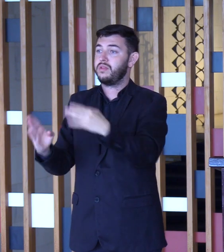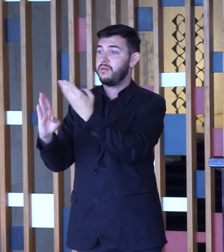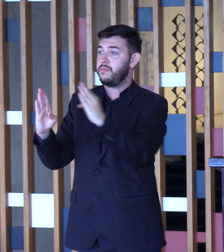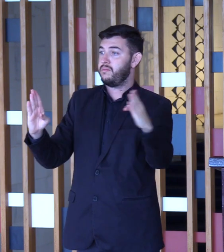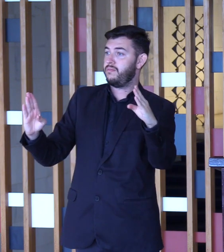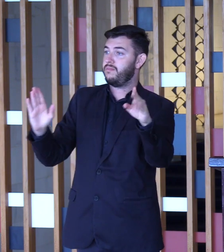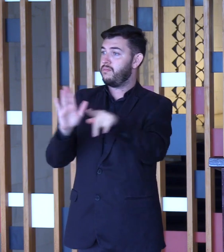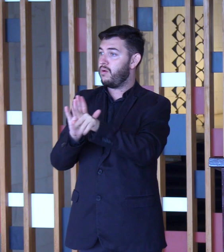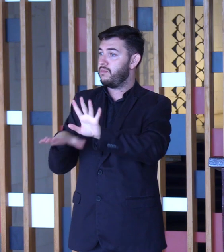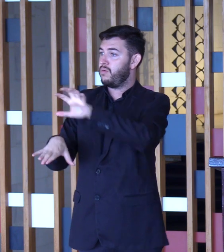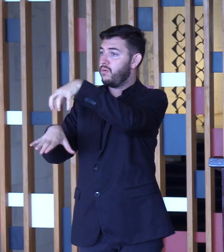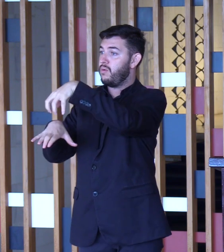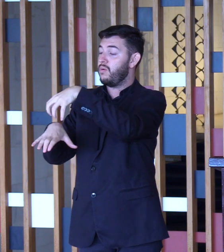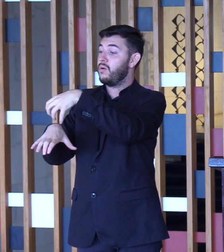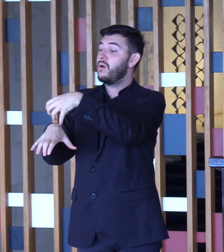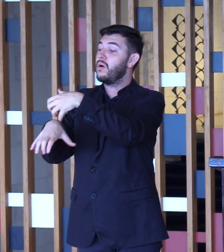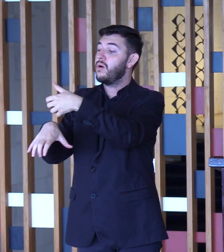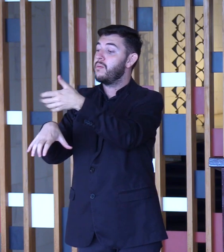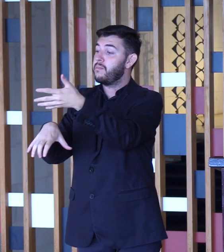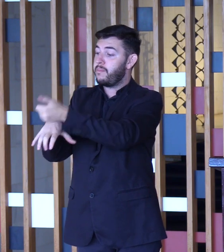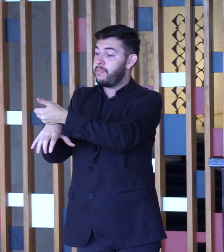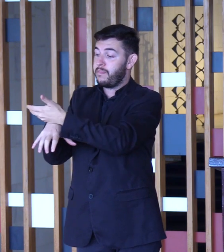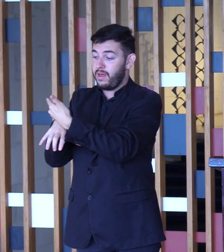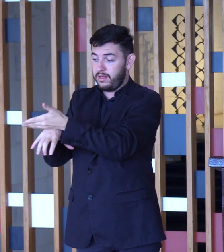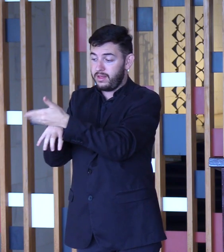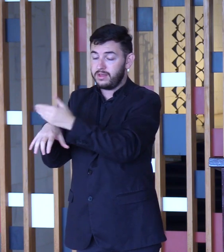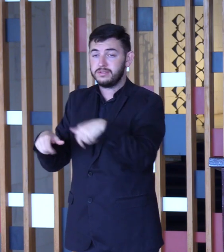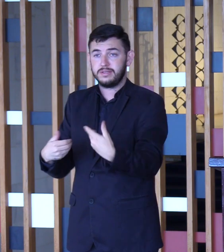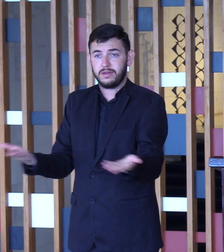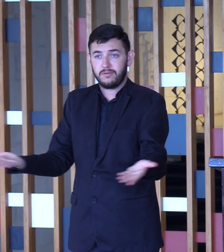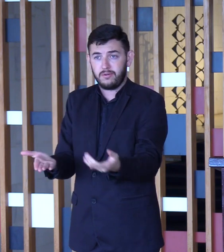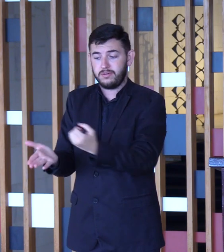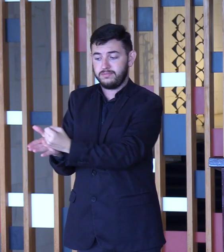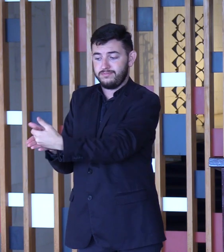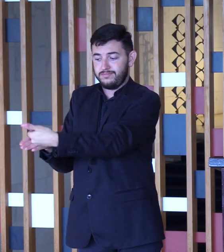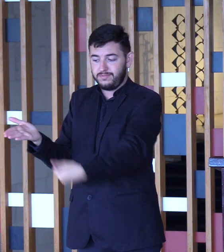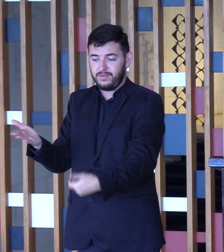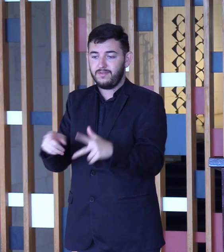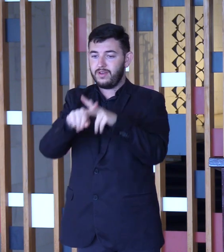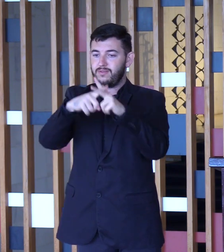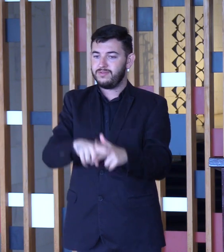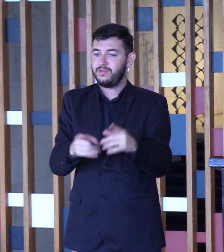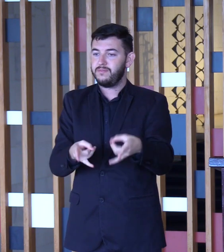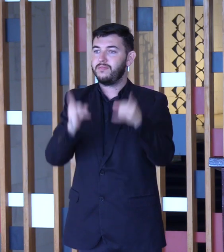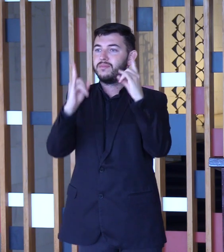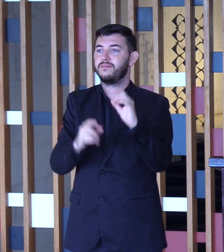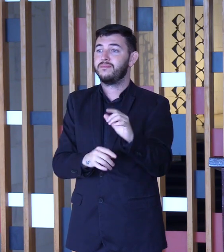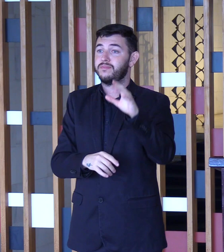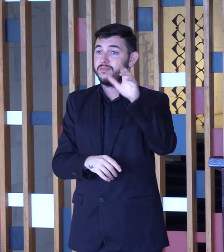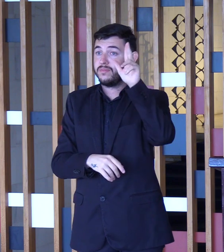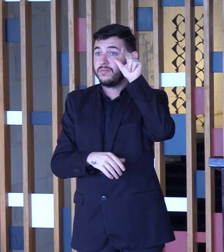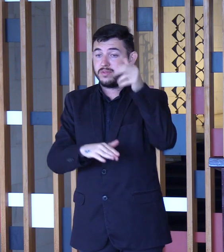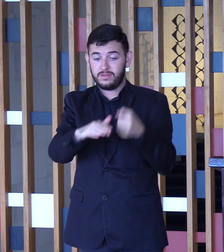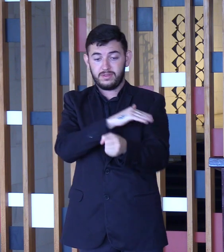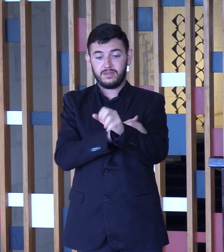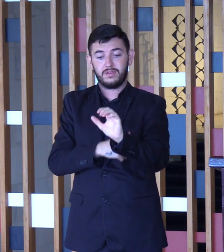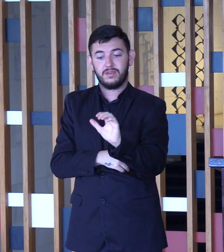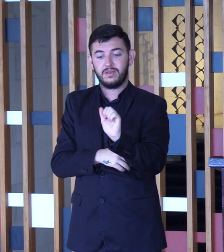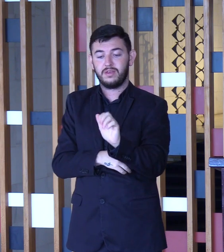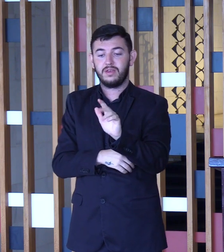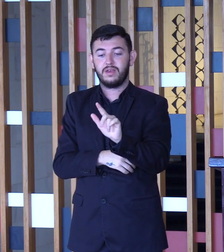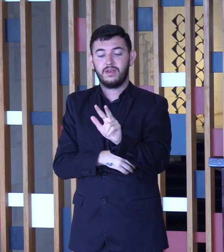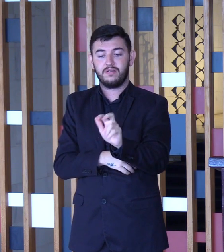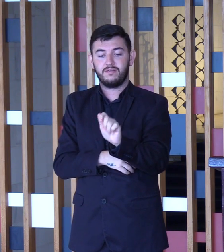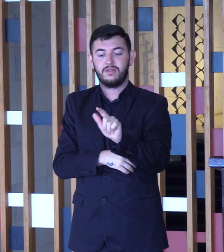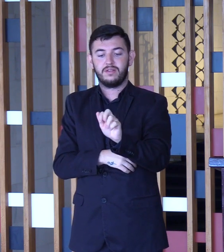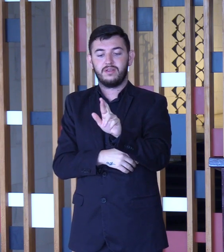convênio, daremos início ao projeto de restauração do edifício das Cavalarissas. Os três convênios totalizam R$ milhões